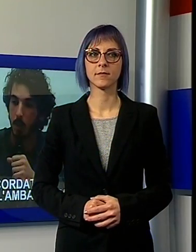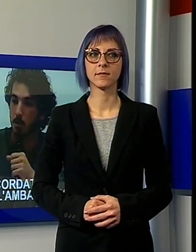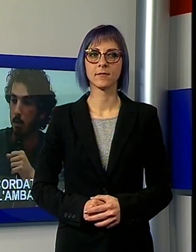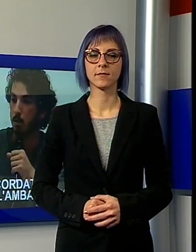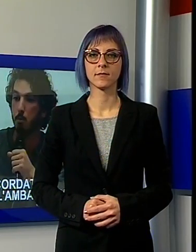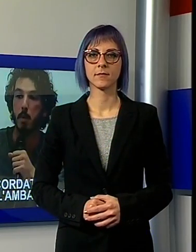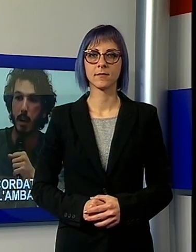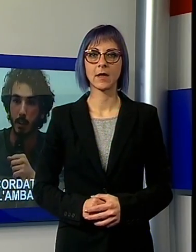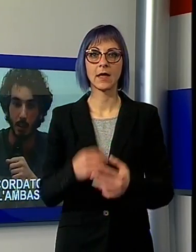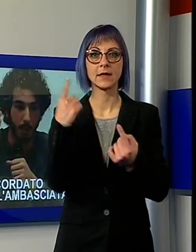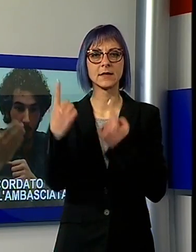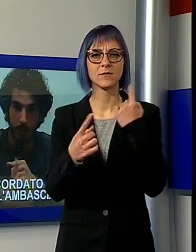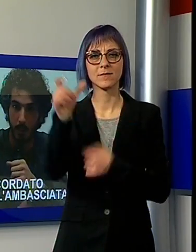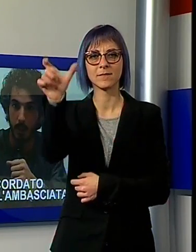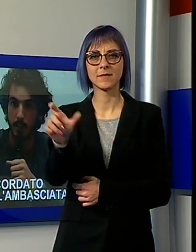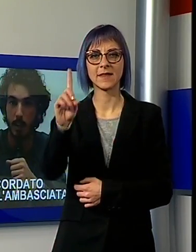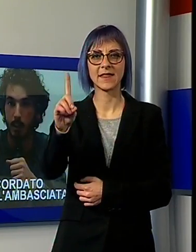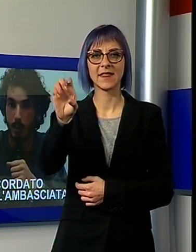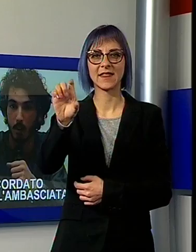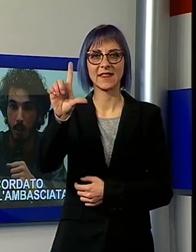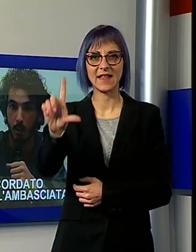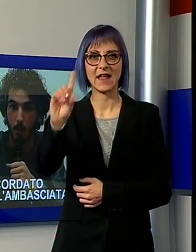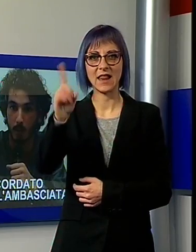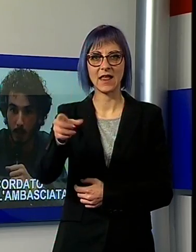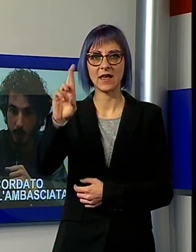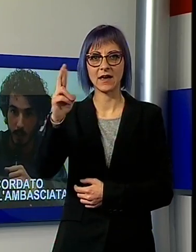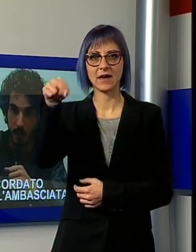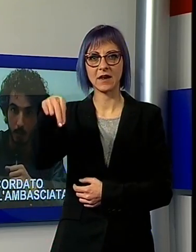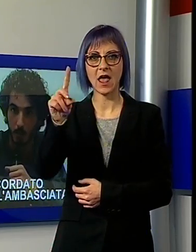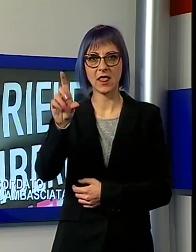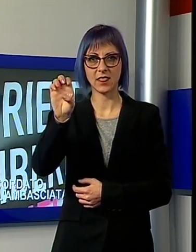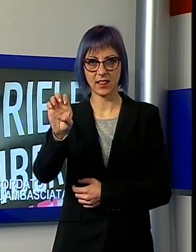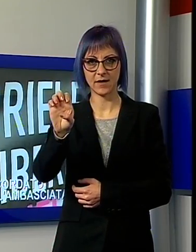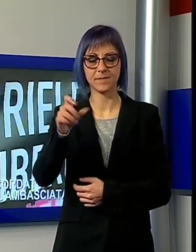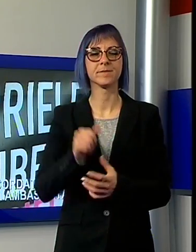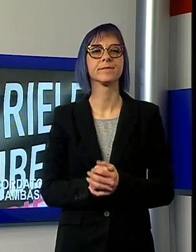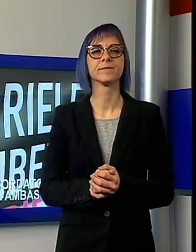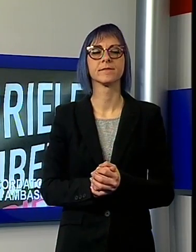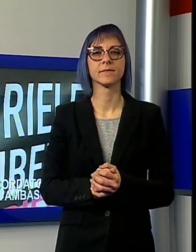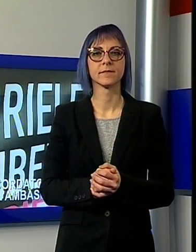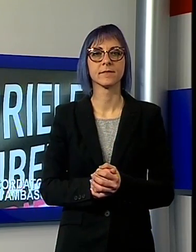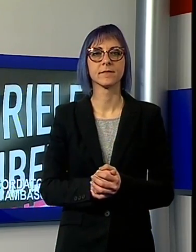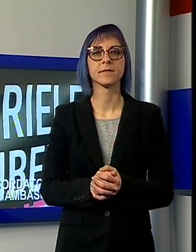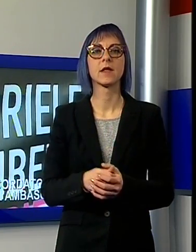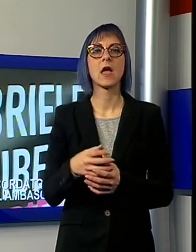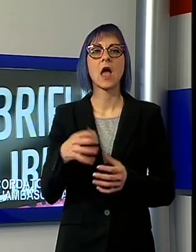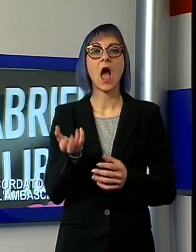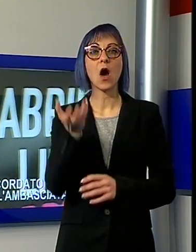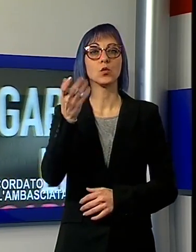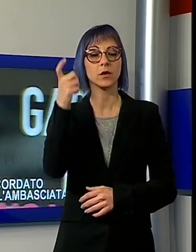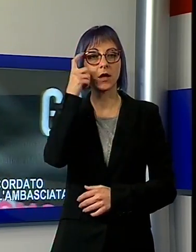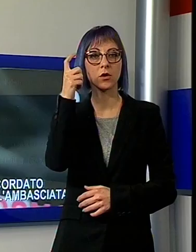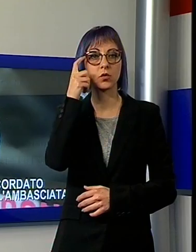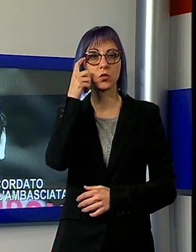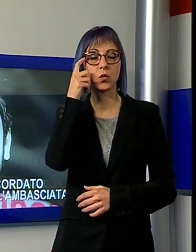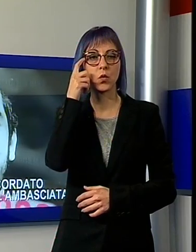Il caso del grande ha accordato l'incontro con l'ambasciata, secondo quanto assicurato dall'autorità turche. Venerdì il giornalista